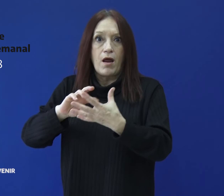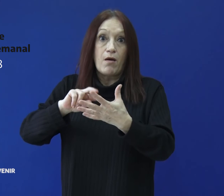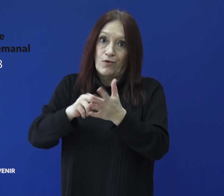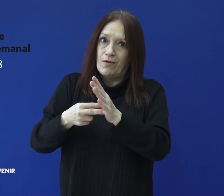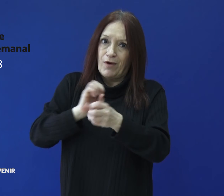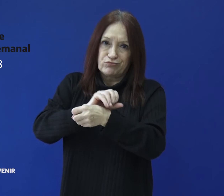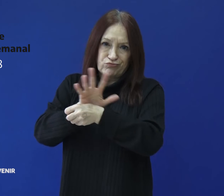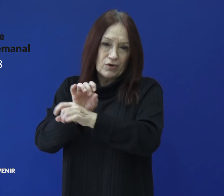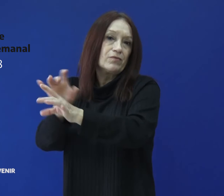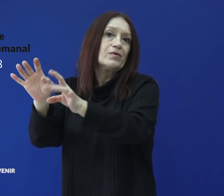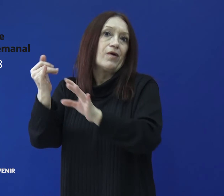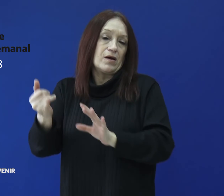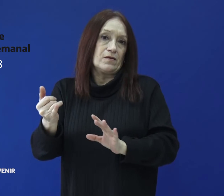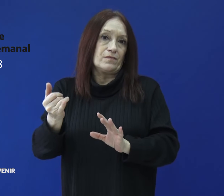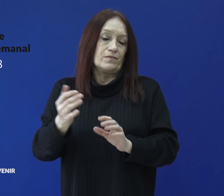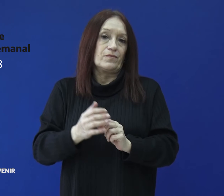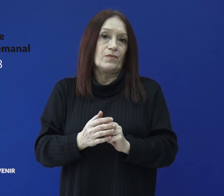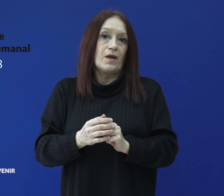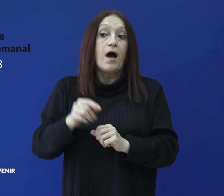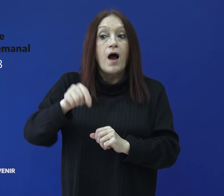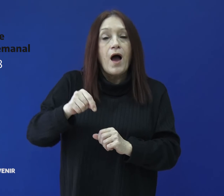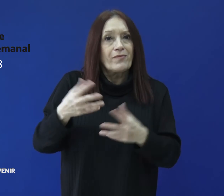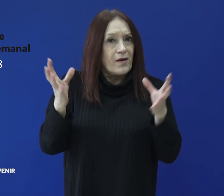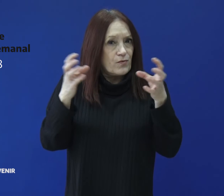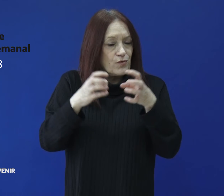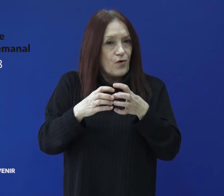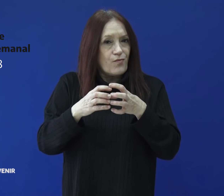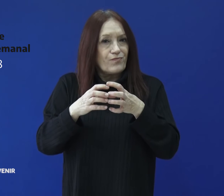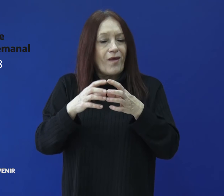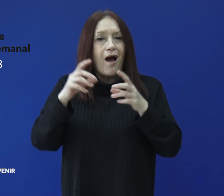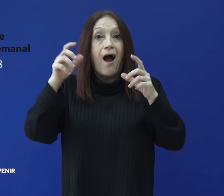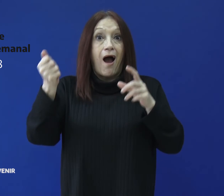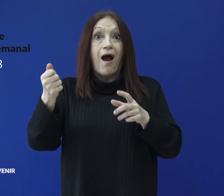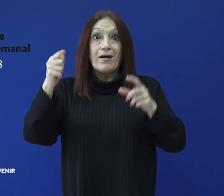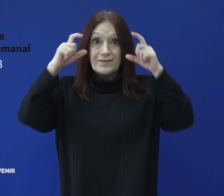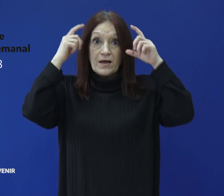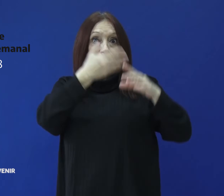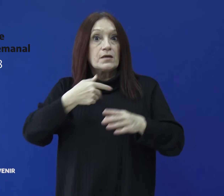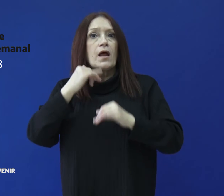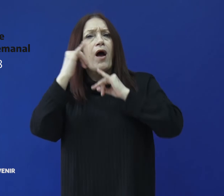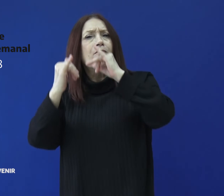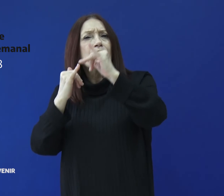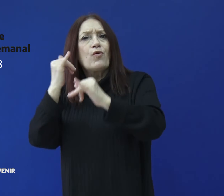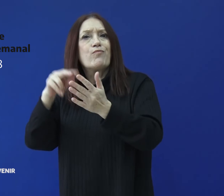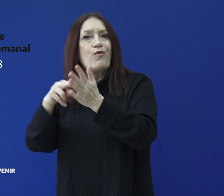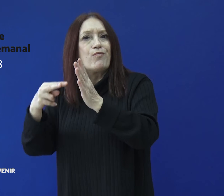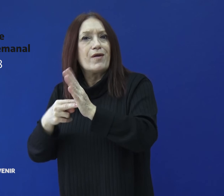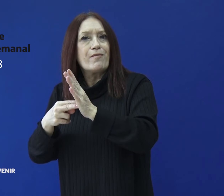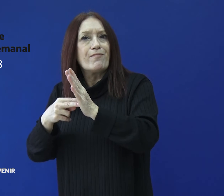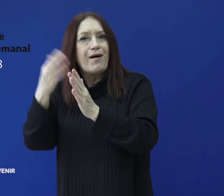de coronavirus. En esta oportunidad, la Gobernadora se refirió a las personas en torno al programa Techo Digno